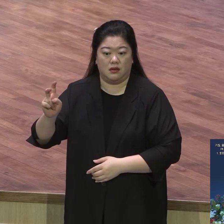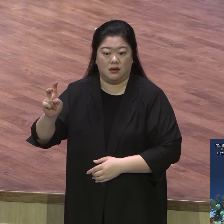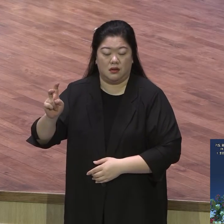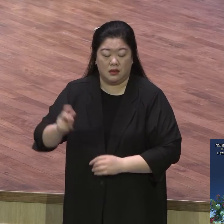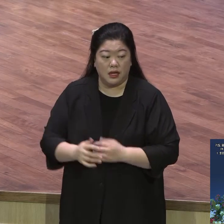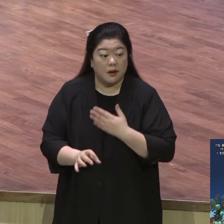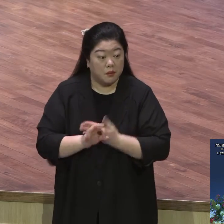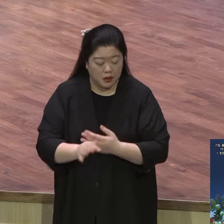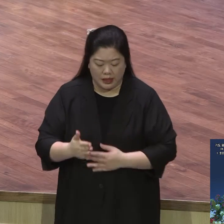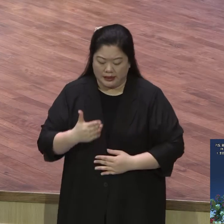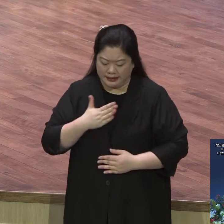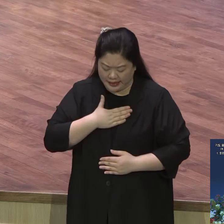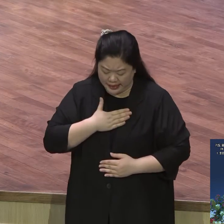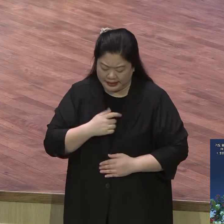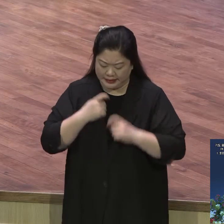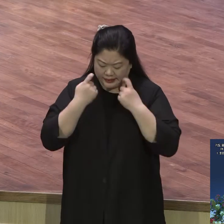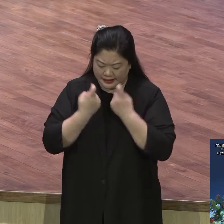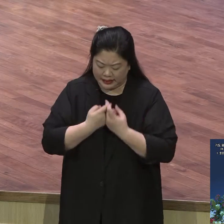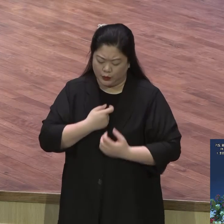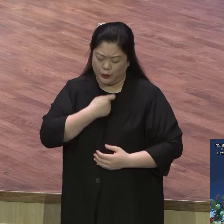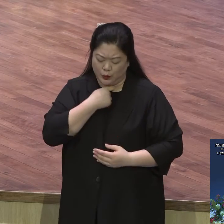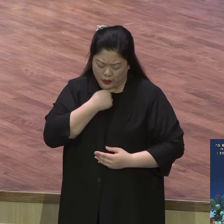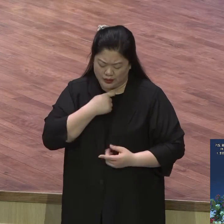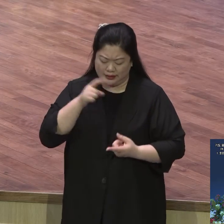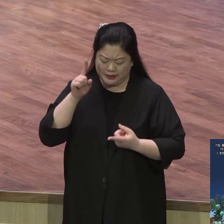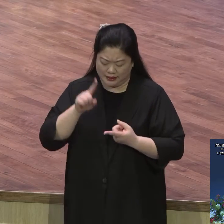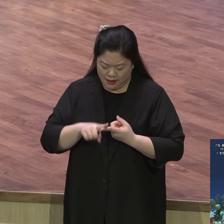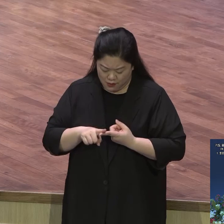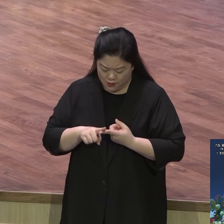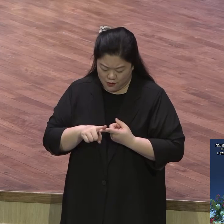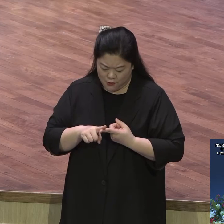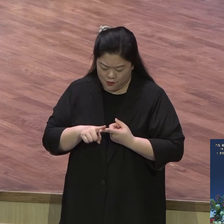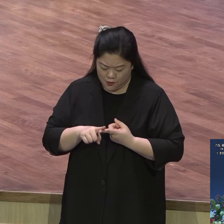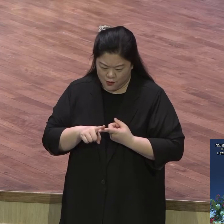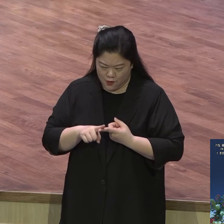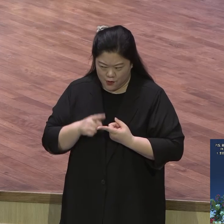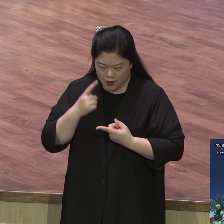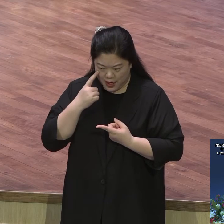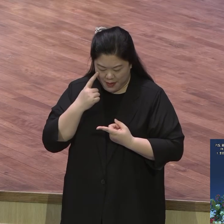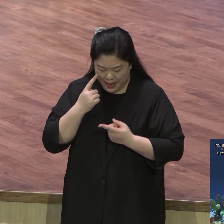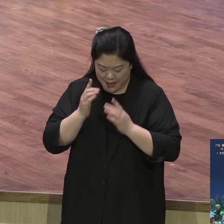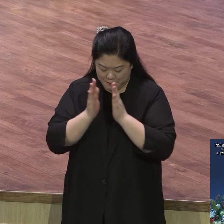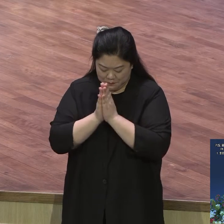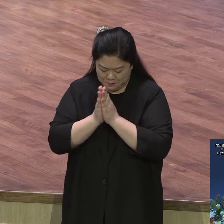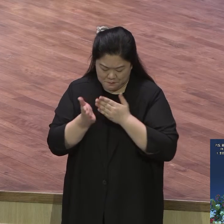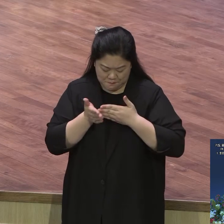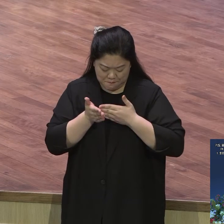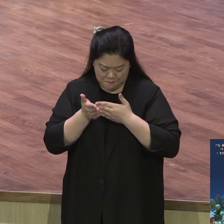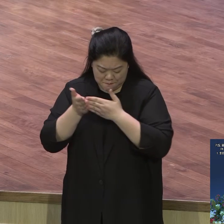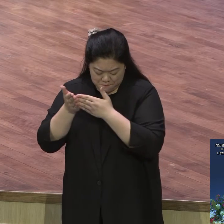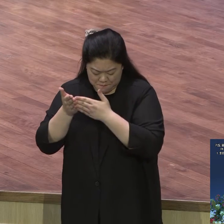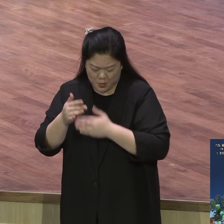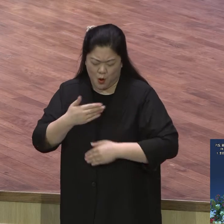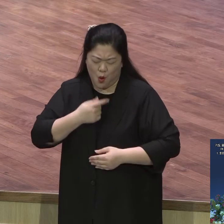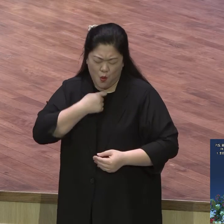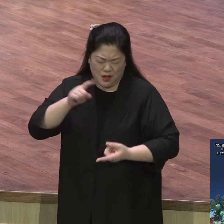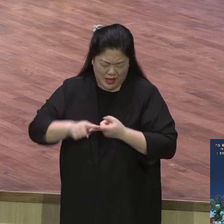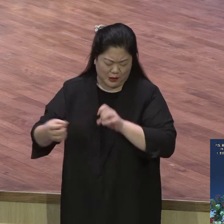원하는 대로 응답 받기를 그렇게 모두가 다 원할 것입니다 그런데 이런